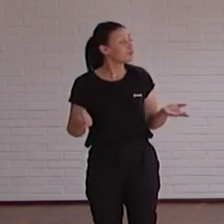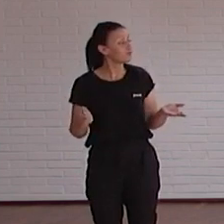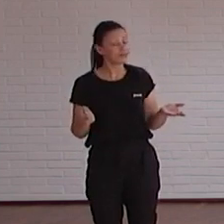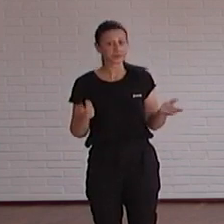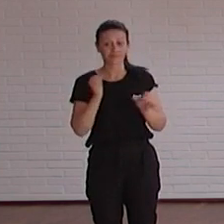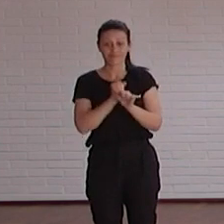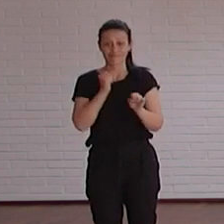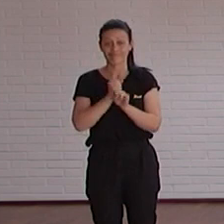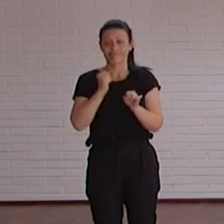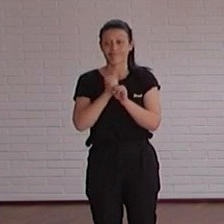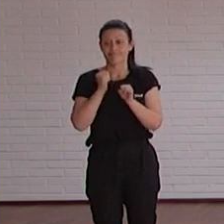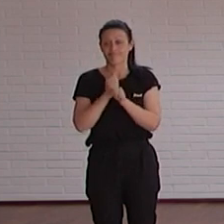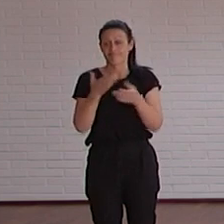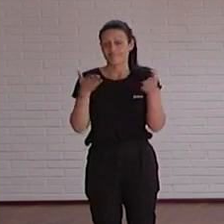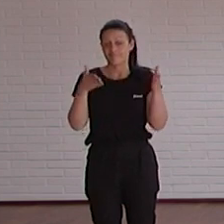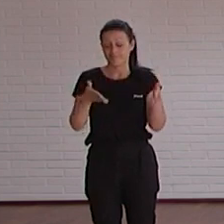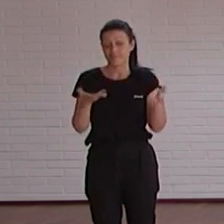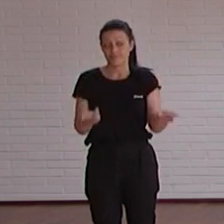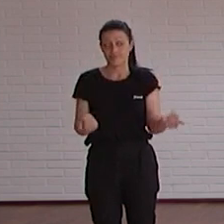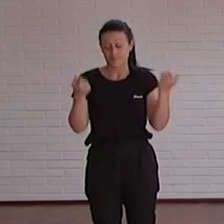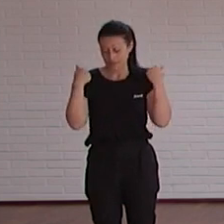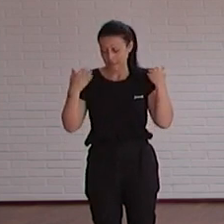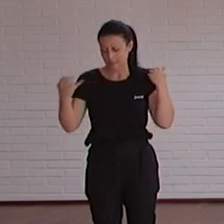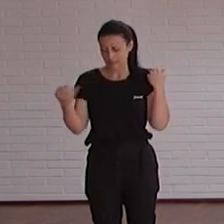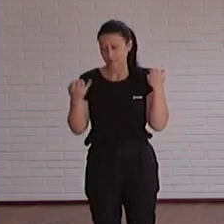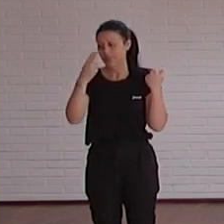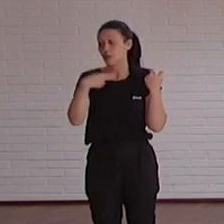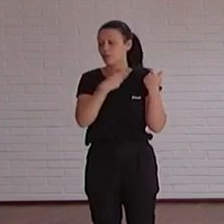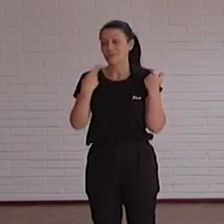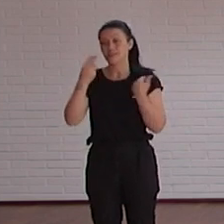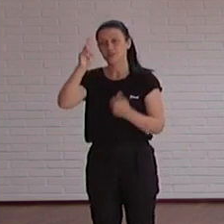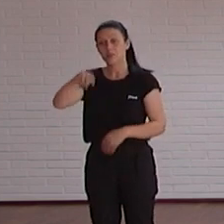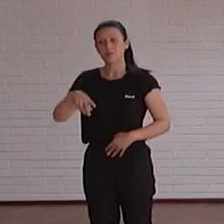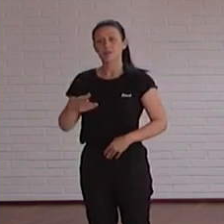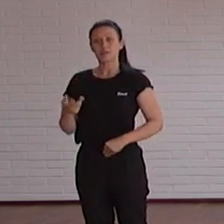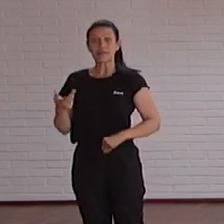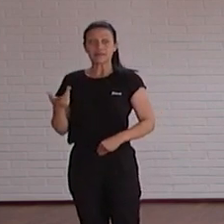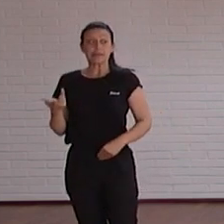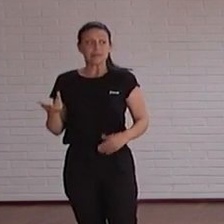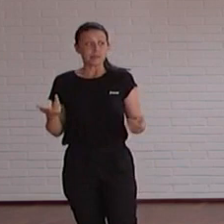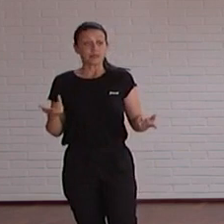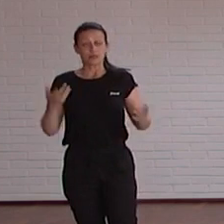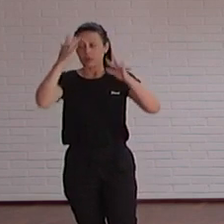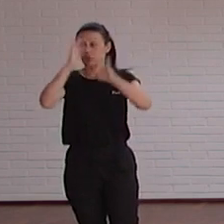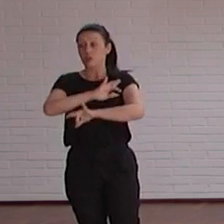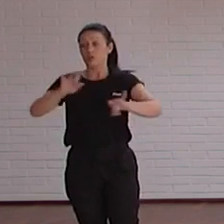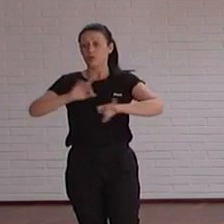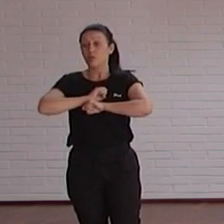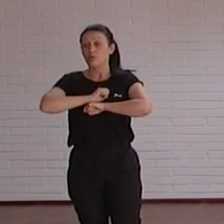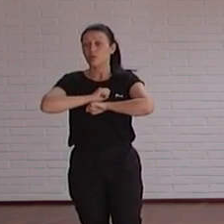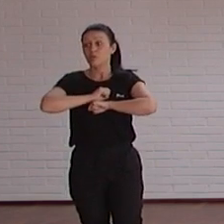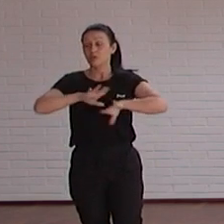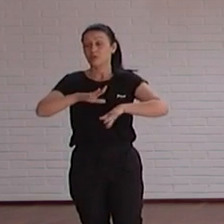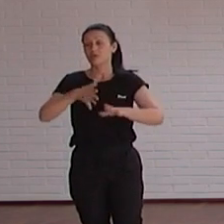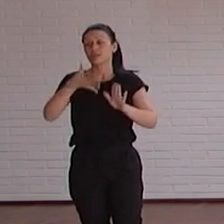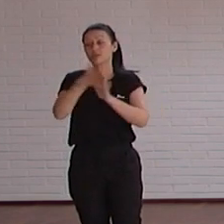esa tarea de responsabilidad y de compromiso para para exportar esa concienciación que nos parece